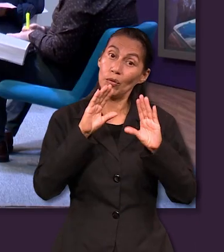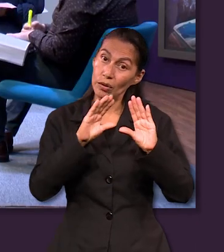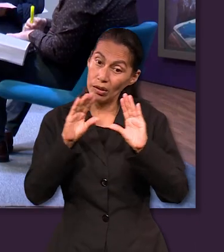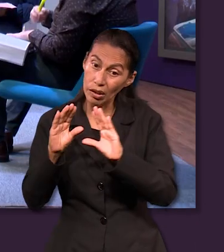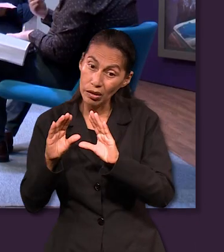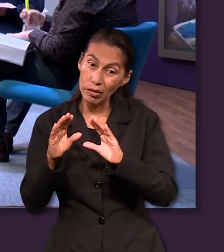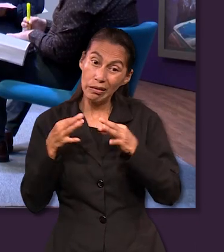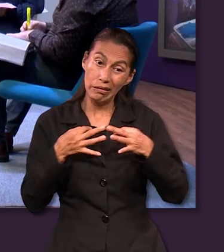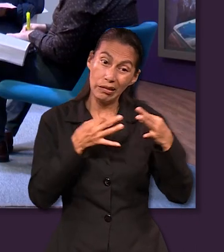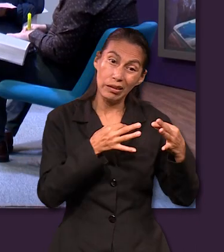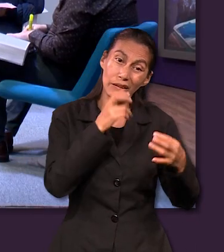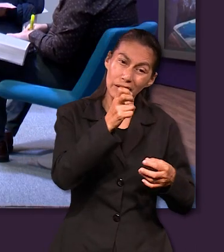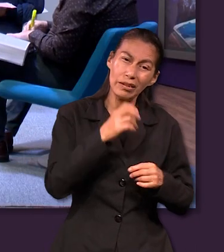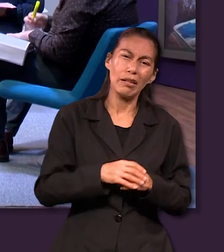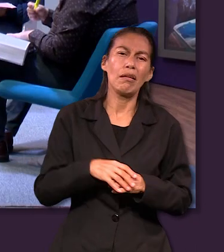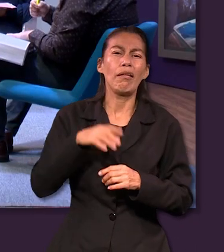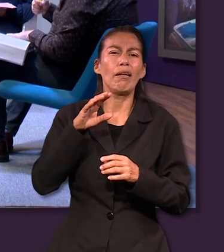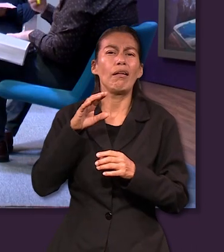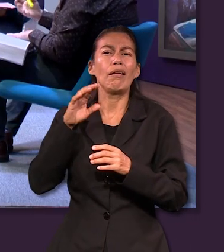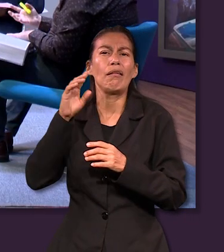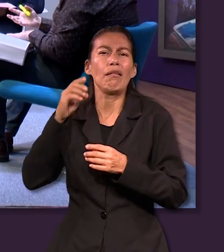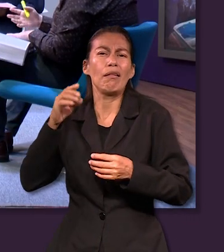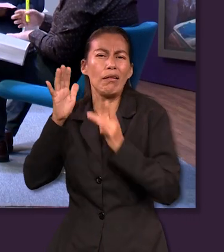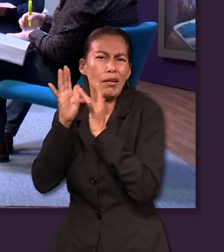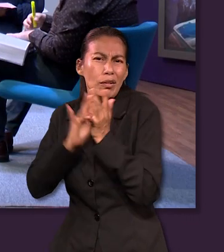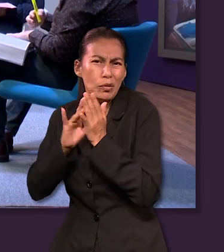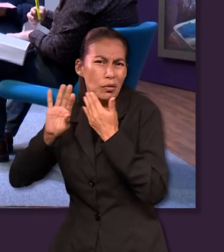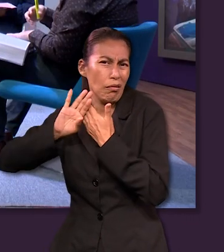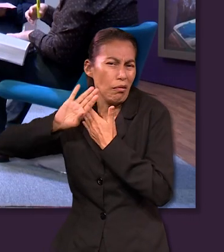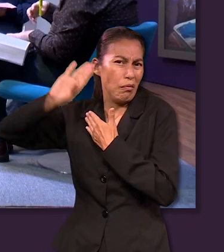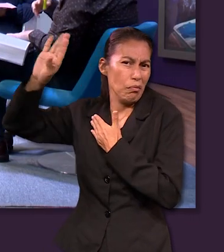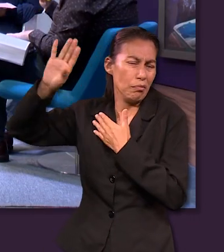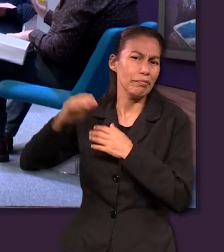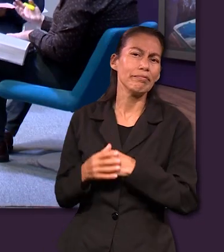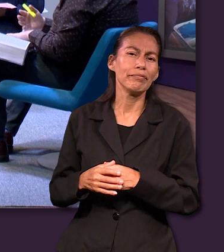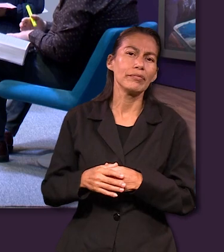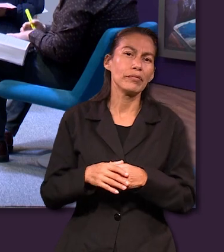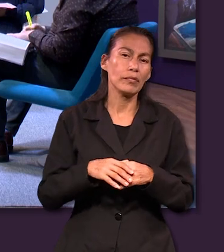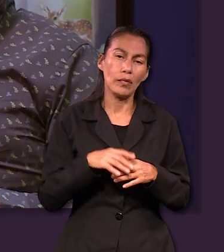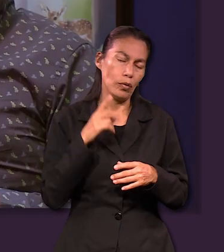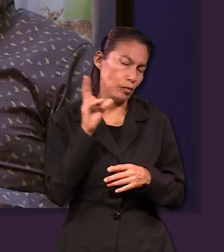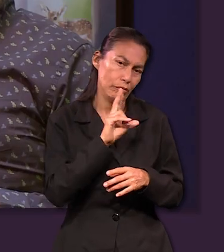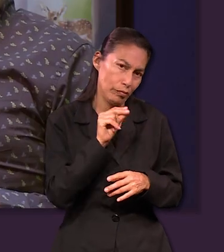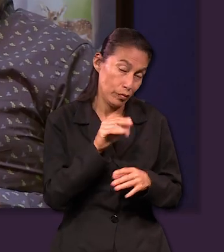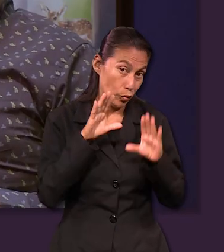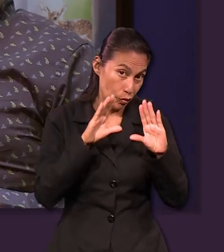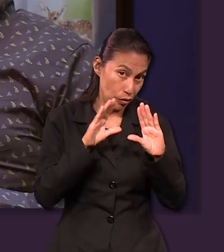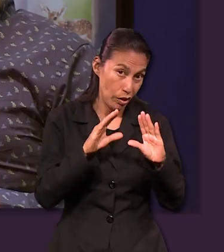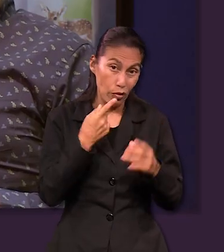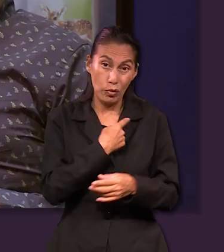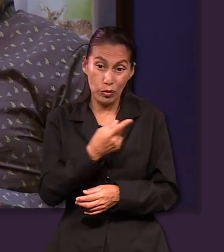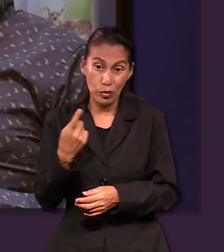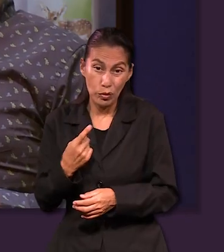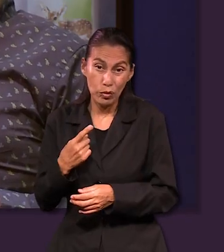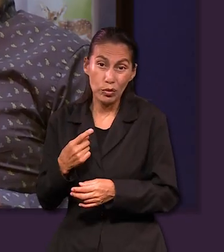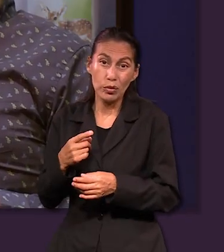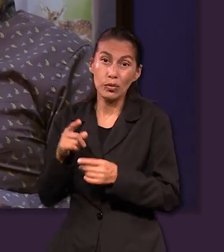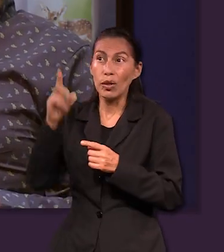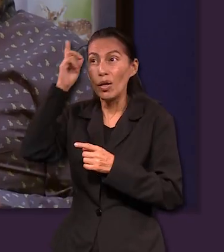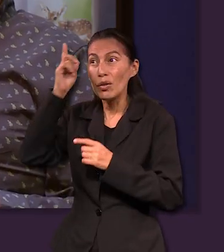de ese tipo de tentaciones nosotros podríamos en caso de caer en ellas desarrollar un estilo de vida o una filosofía que no